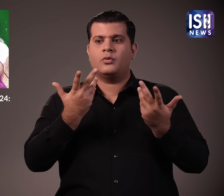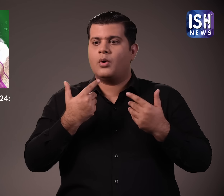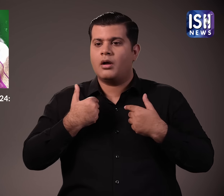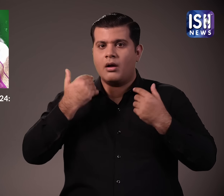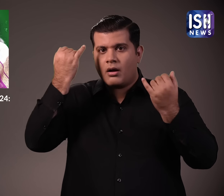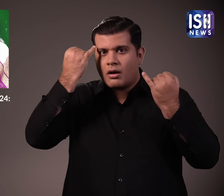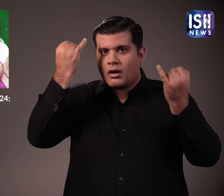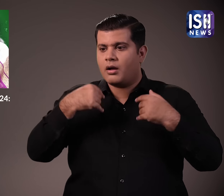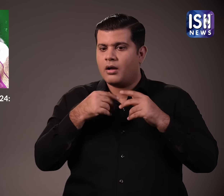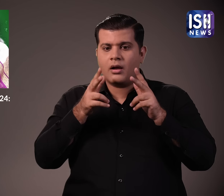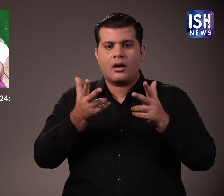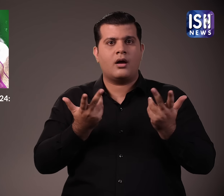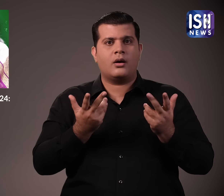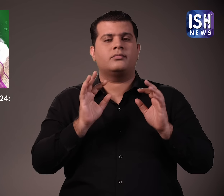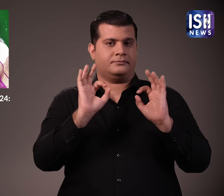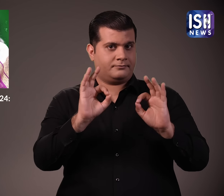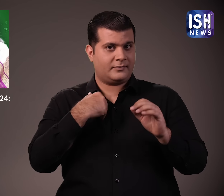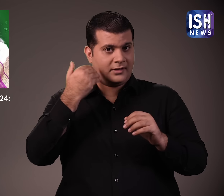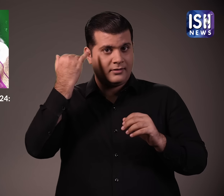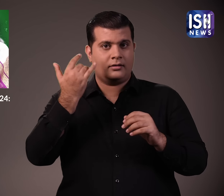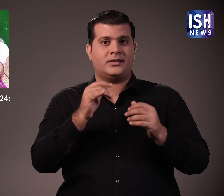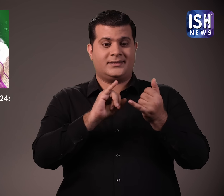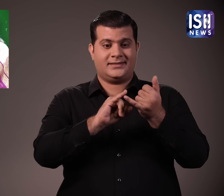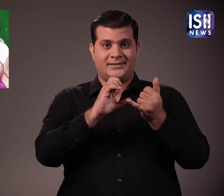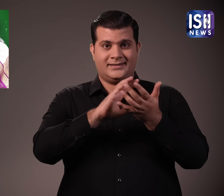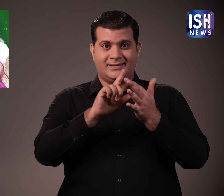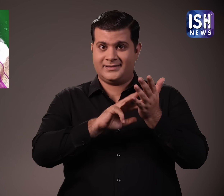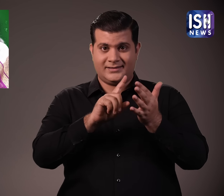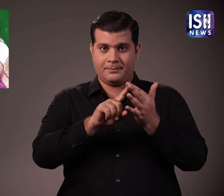फिलहाल हम इन्हें स्कीम एक, दो और तीन कहेंगे